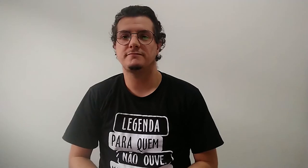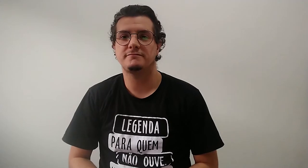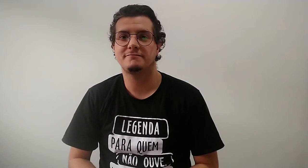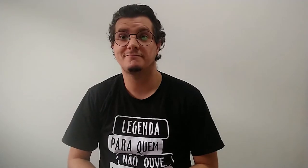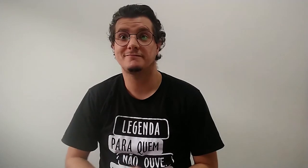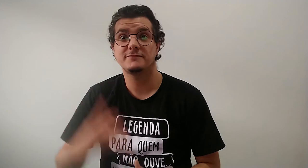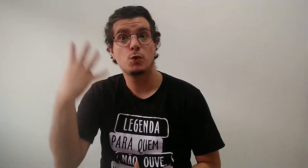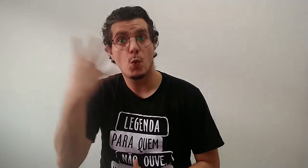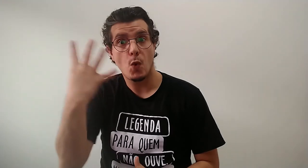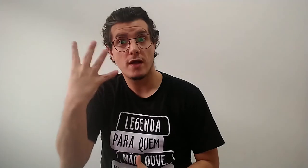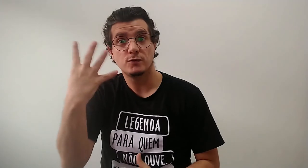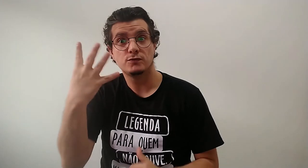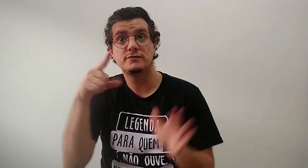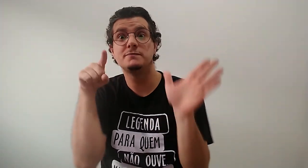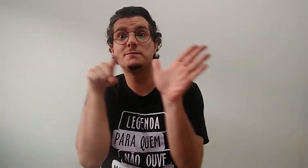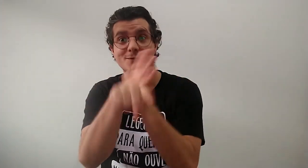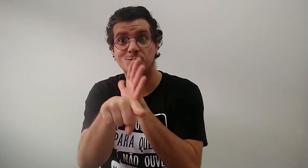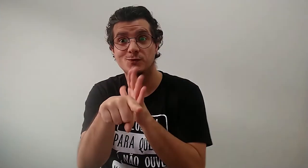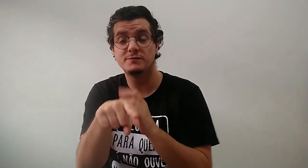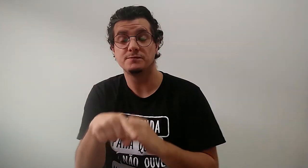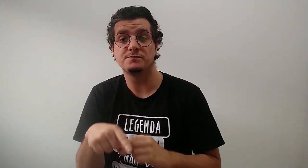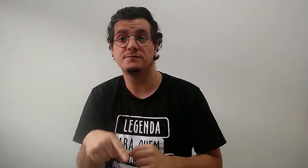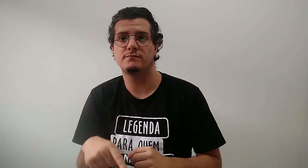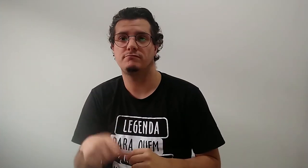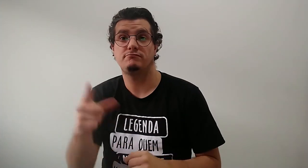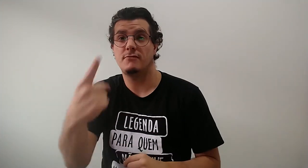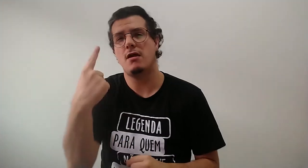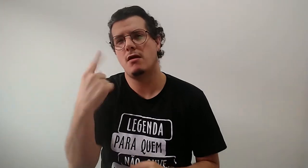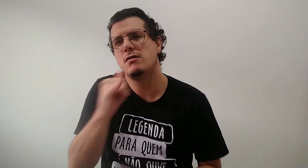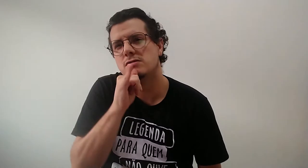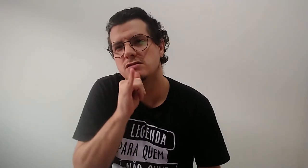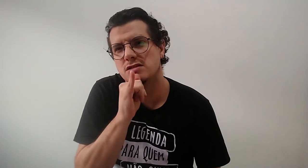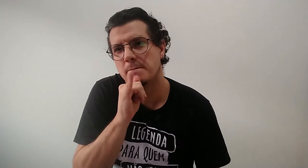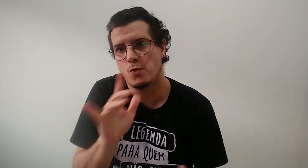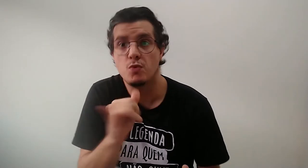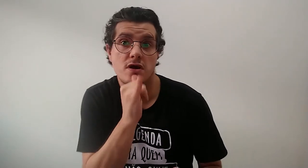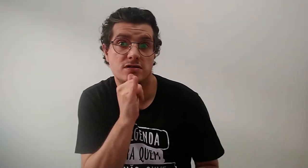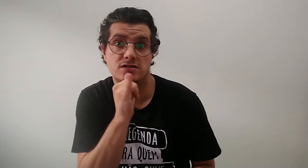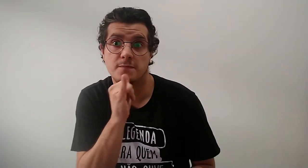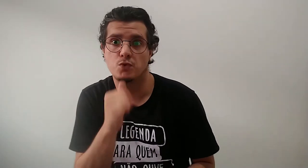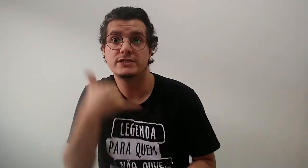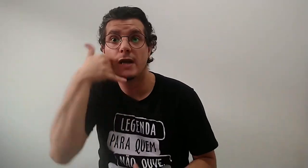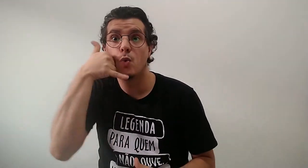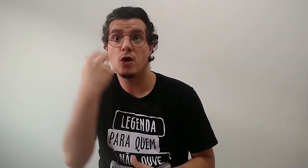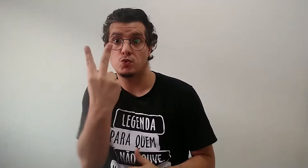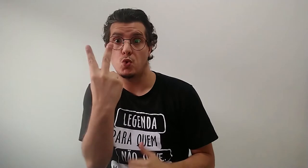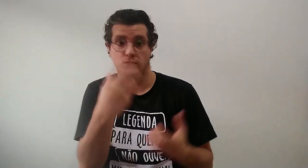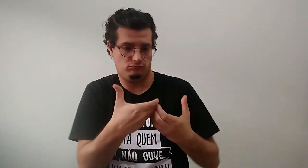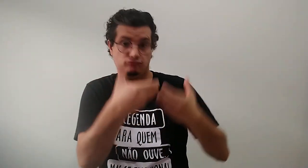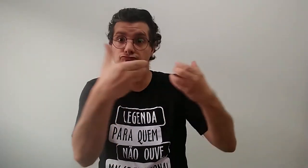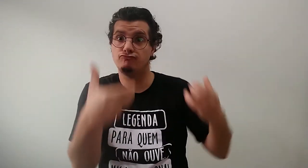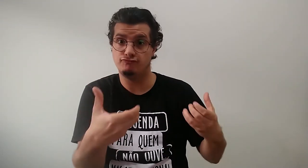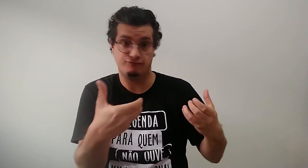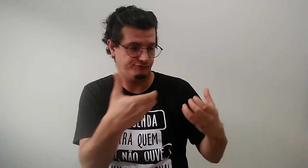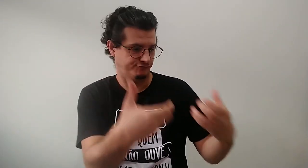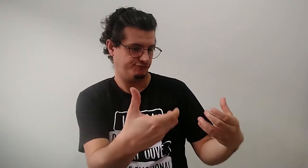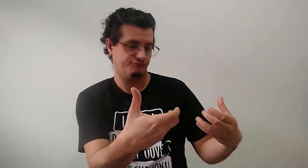Quarta pergunta Exemplo Em uma palestra na hora de uma apresentação de